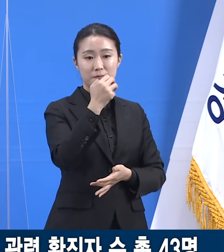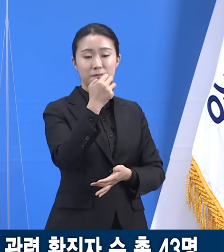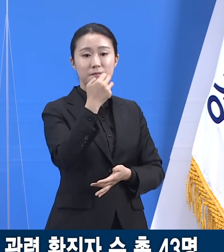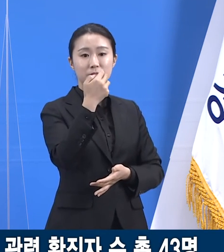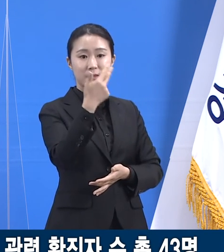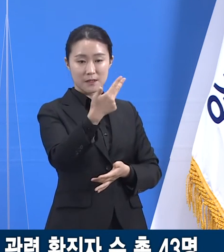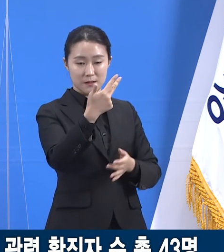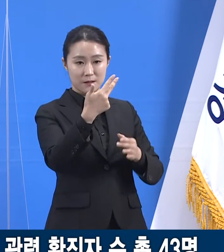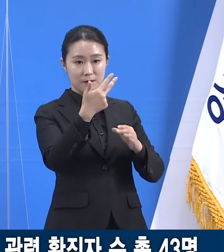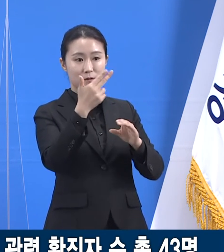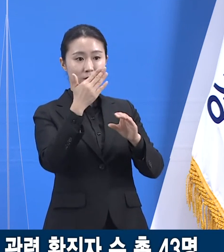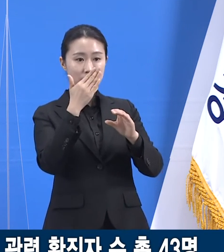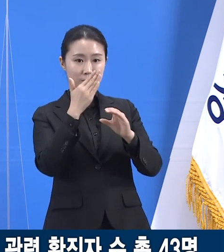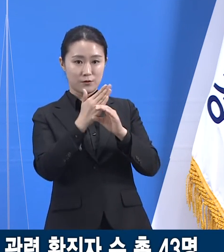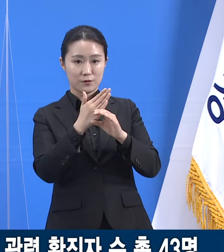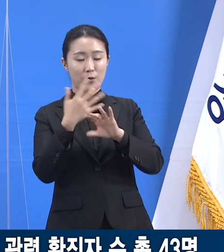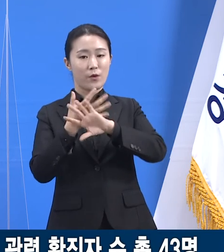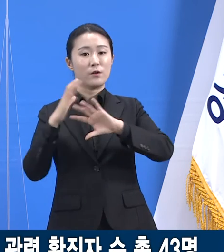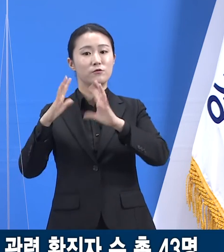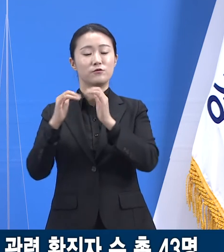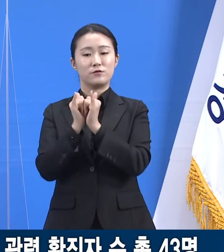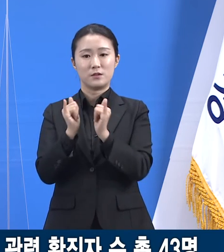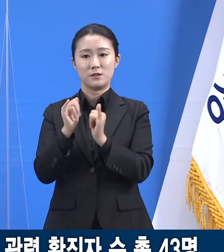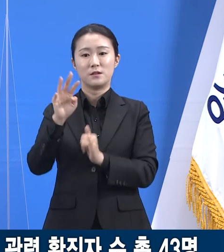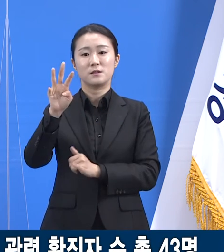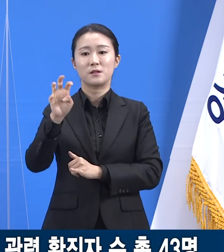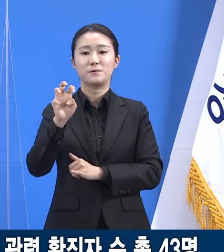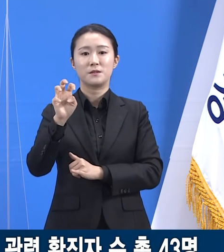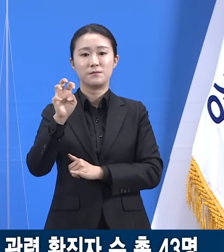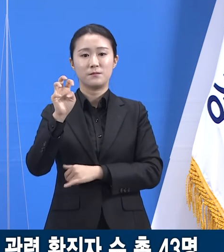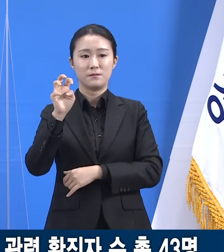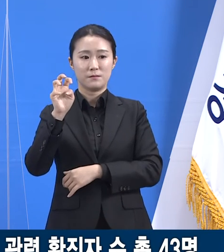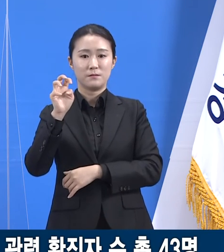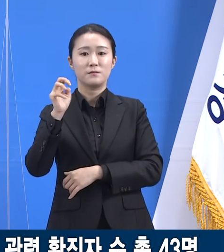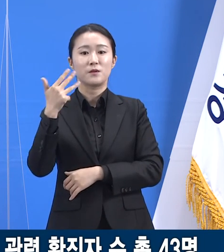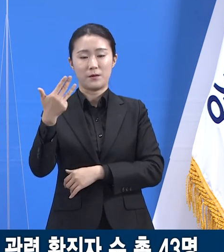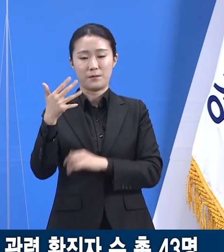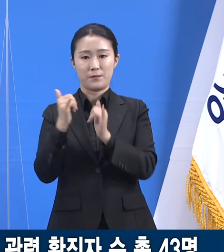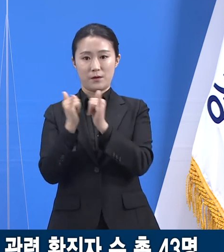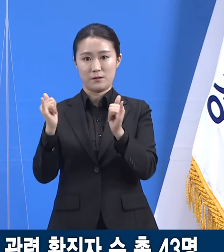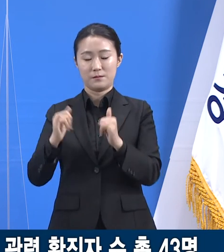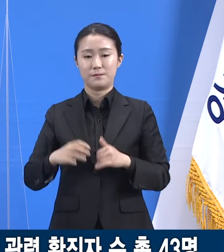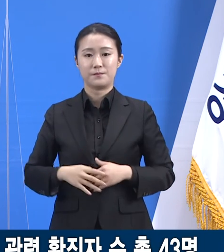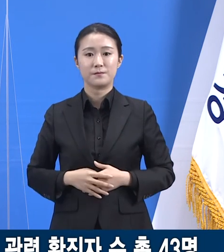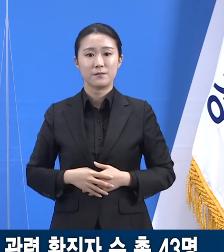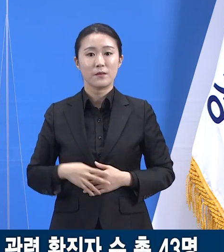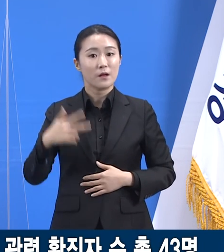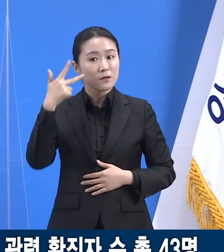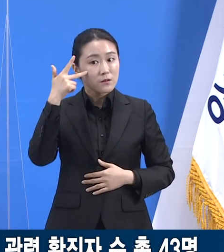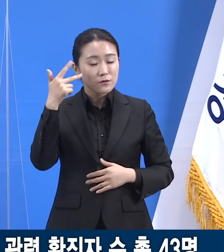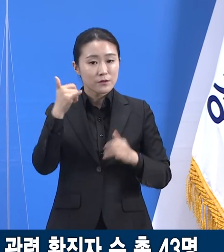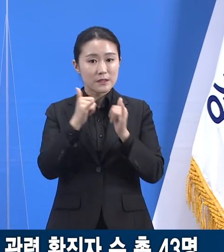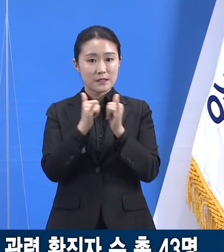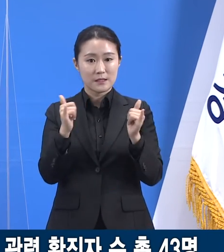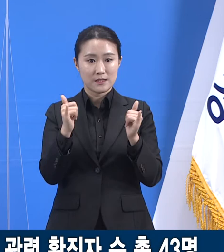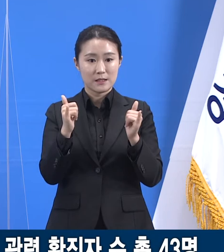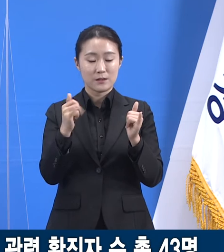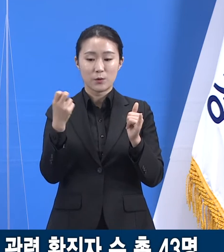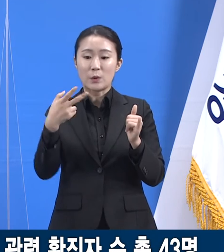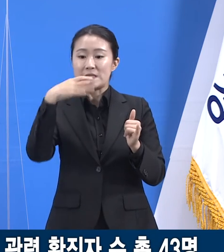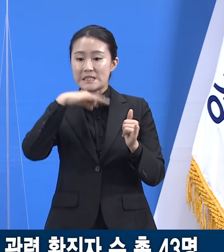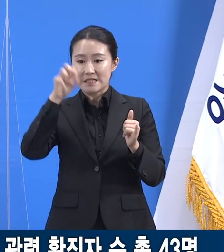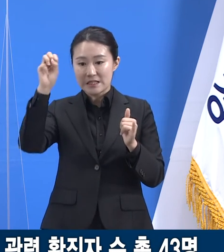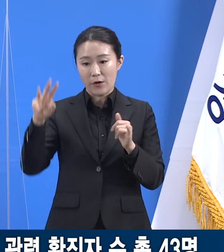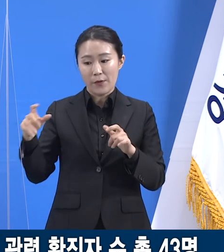외국인이 38명입니다. 해당 클러스터의 유행 확산은 이천시와 여주시 두 인접지역을